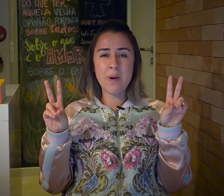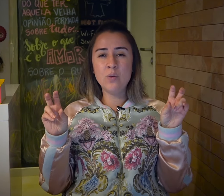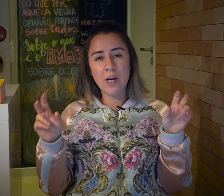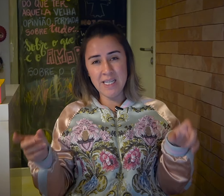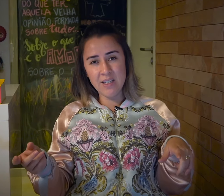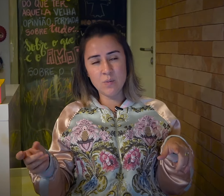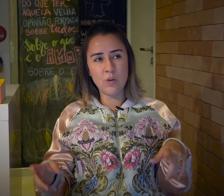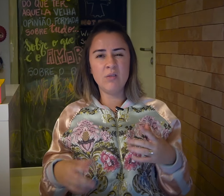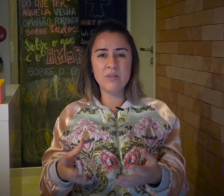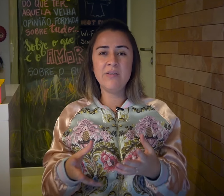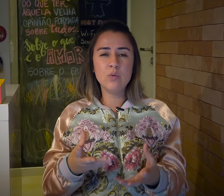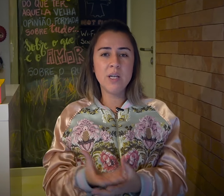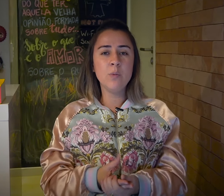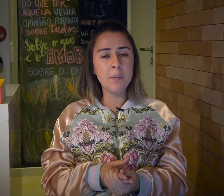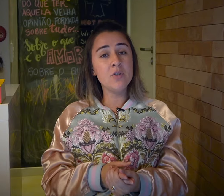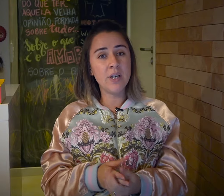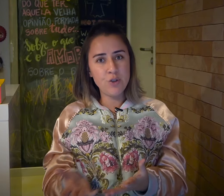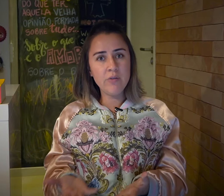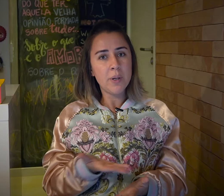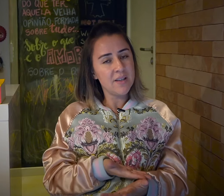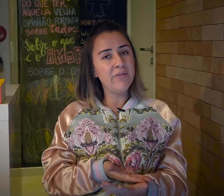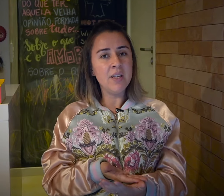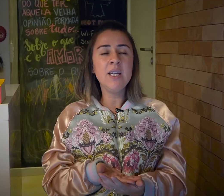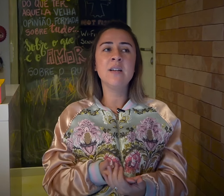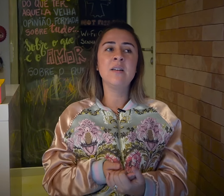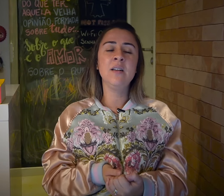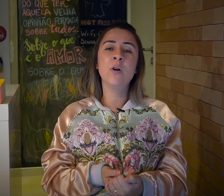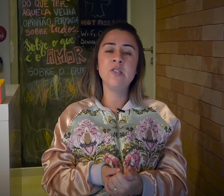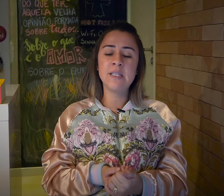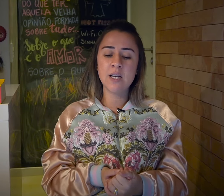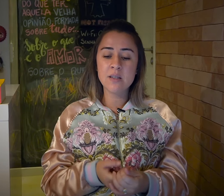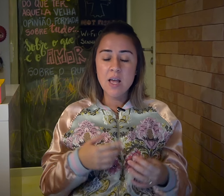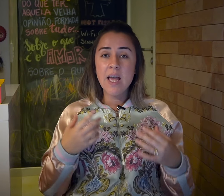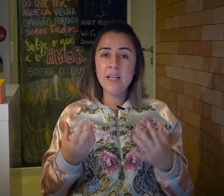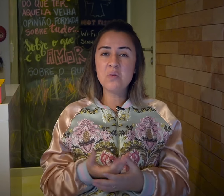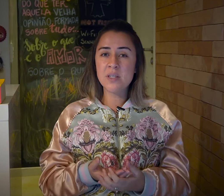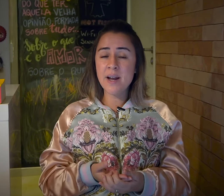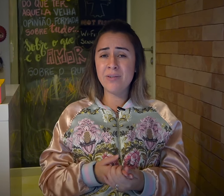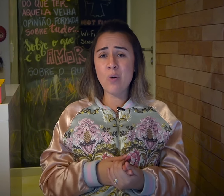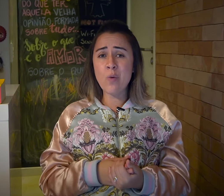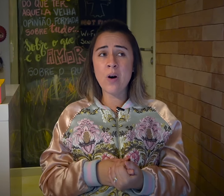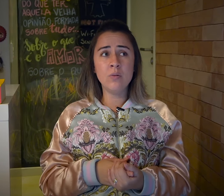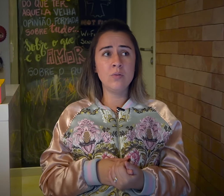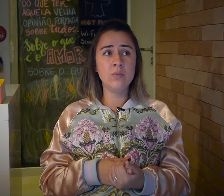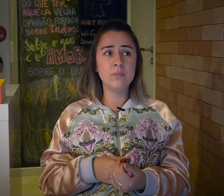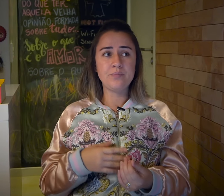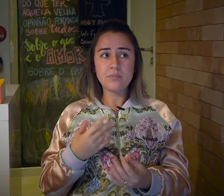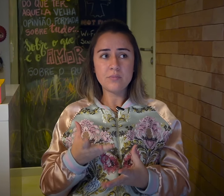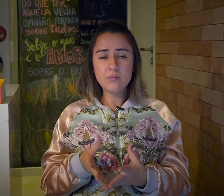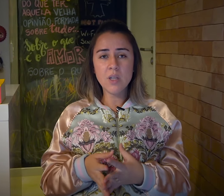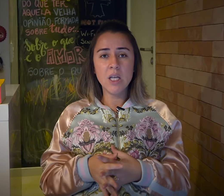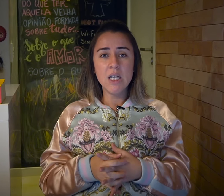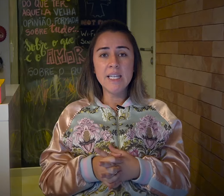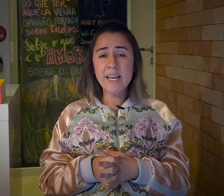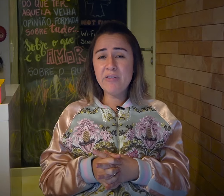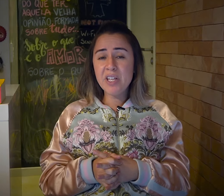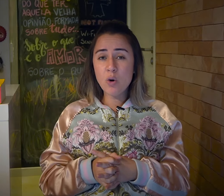malualismo, que inclusive é um termo bem pejorativo pra se referir à linguagem de sinais, ele considerava como algo que era inferior